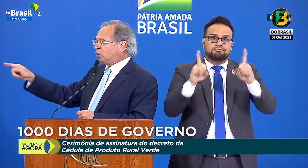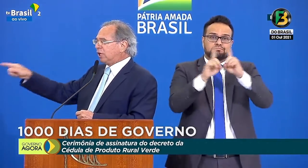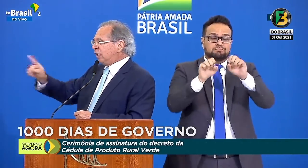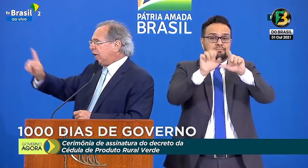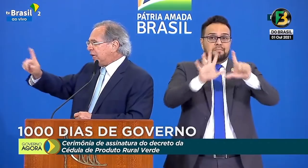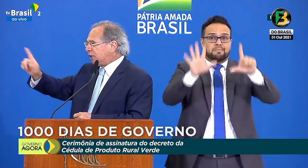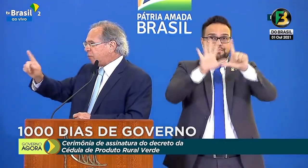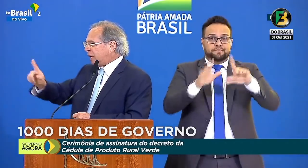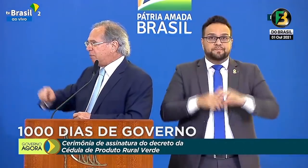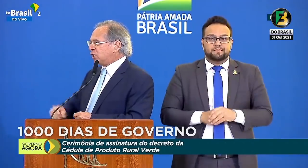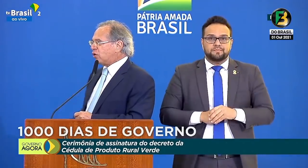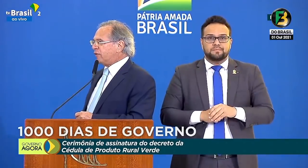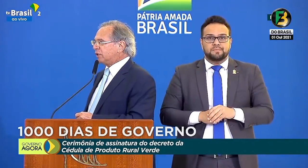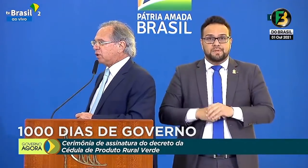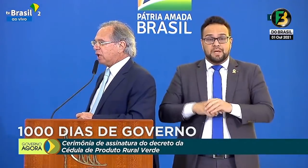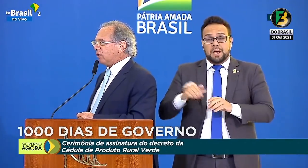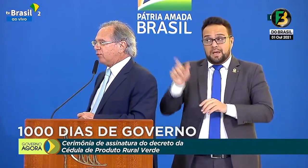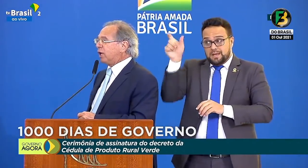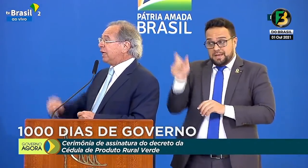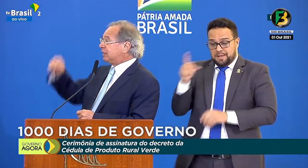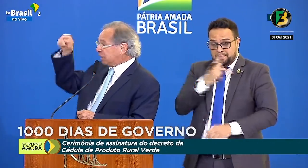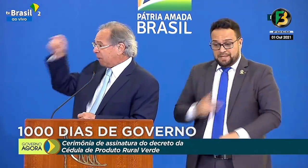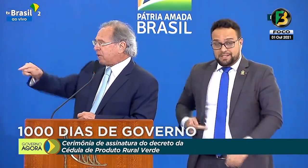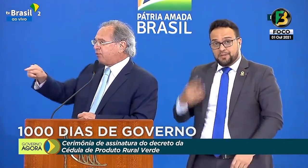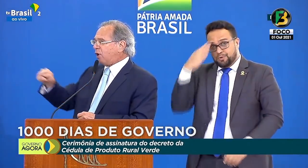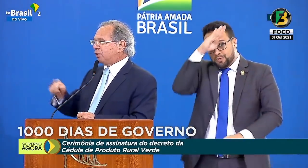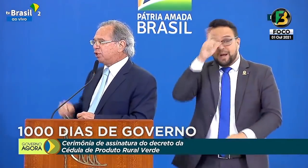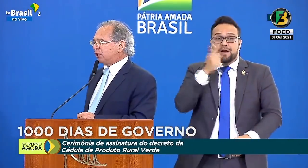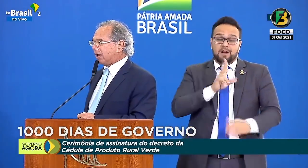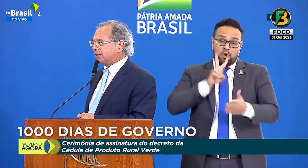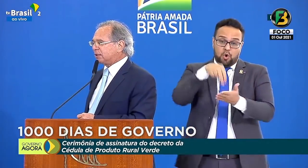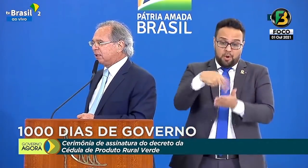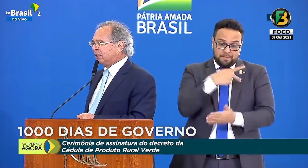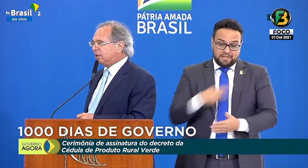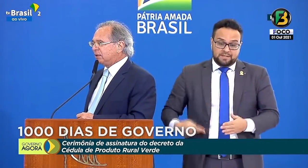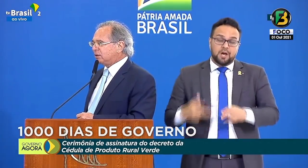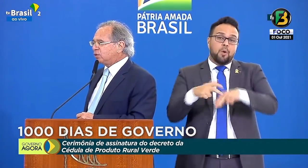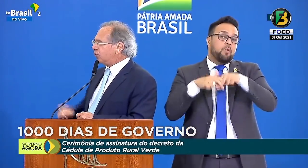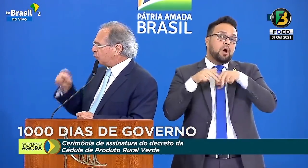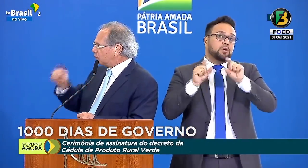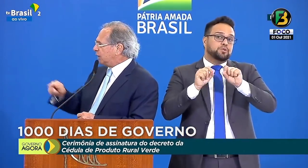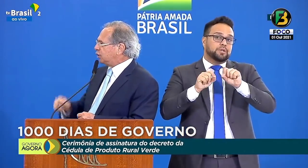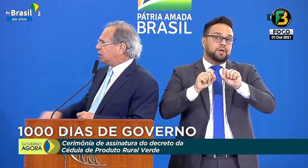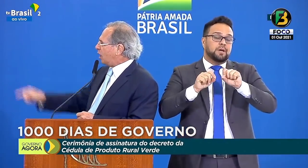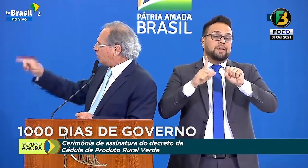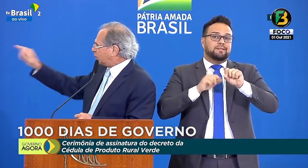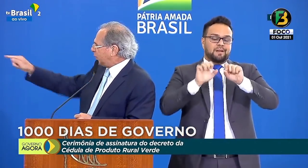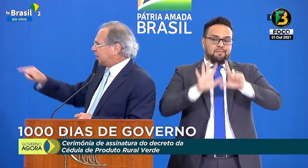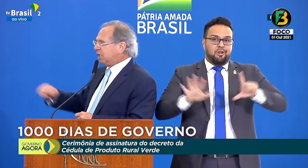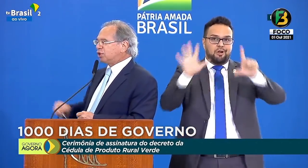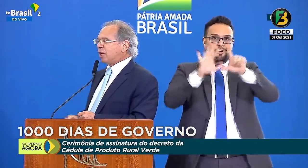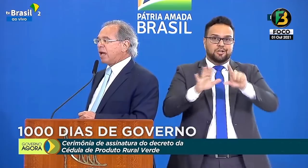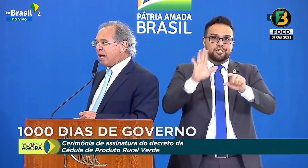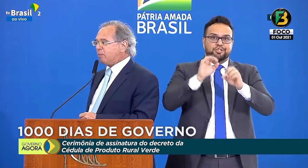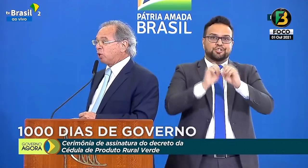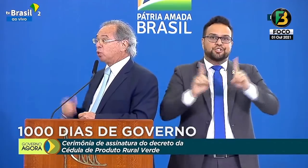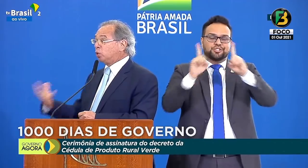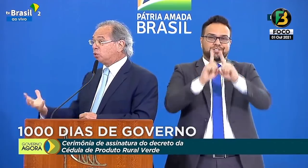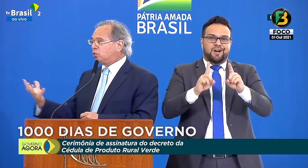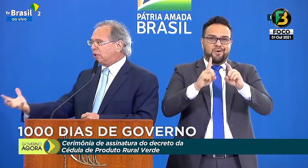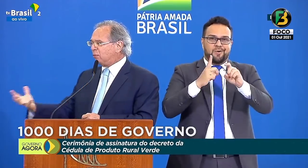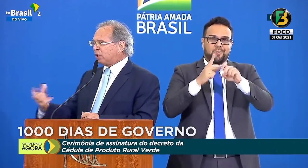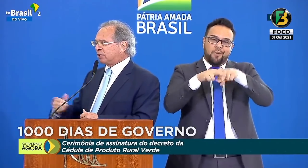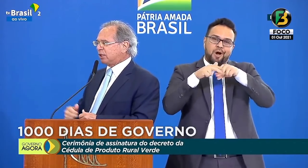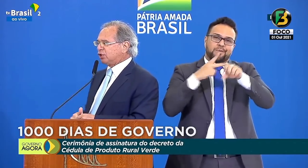Ele não seria eleito pela mídia convencional, ele foi eleito nas plataformas digitais. Então, se o futuro é digital, nosso presidente já é